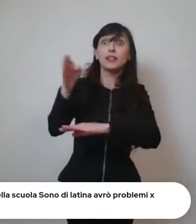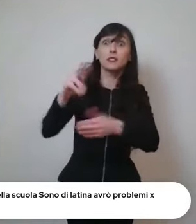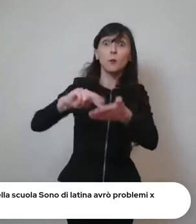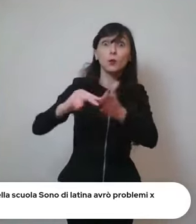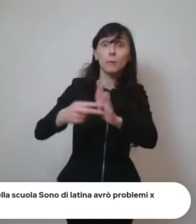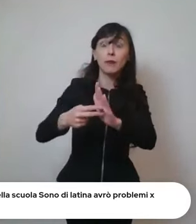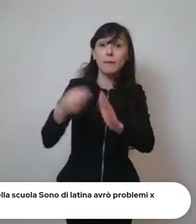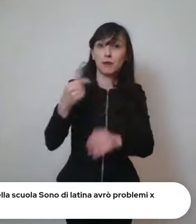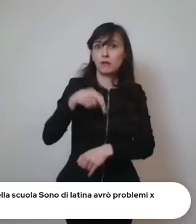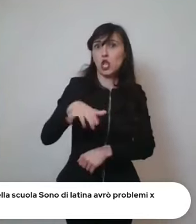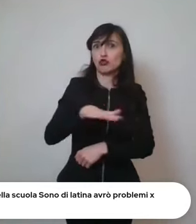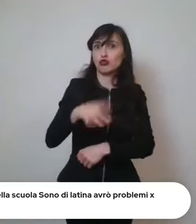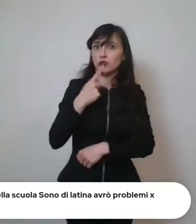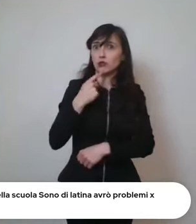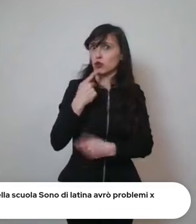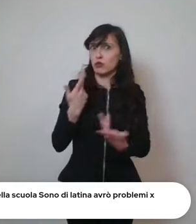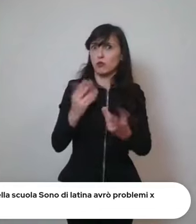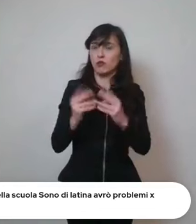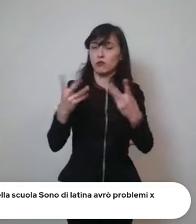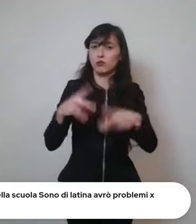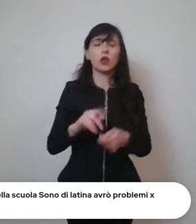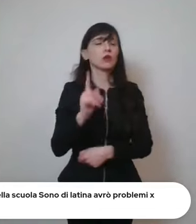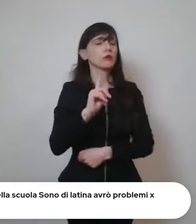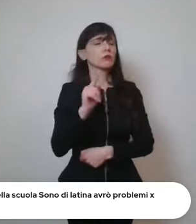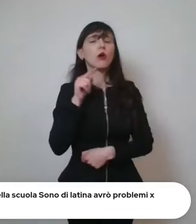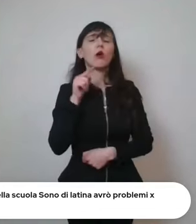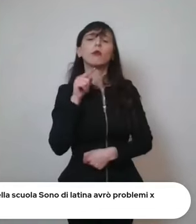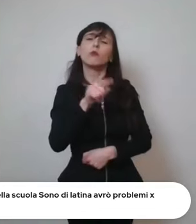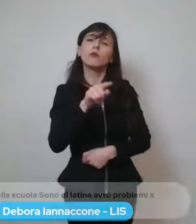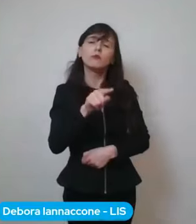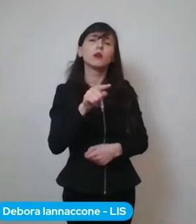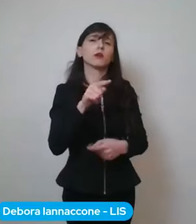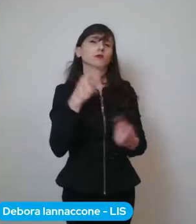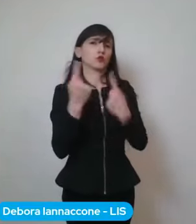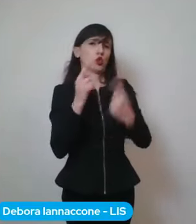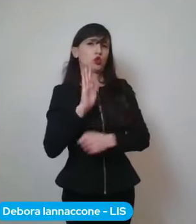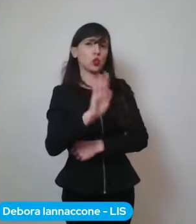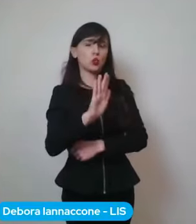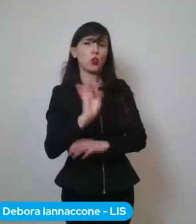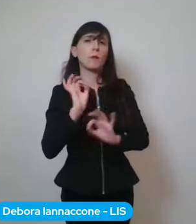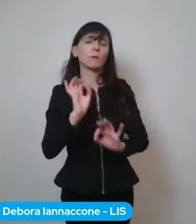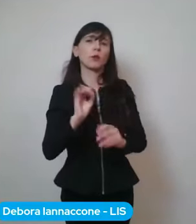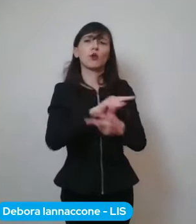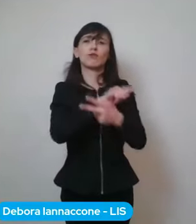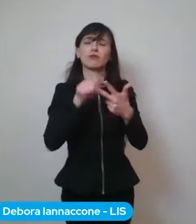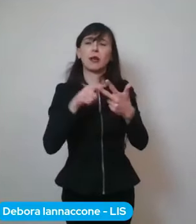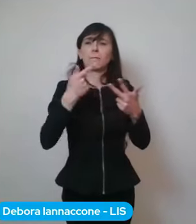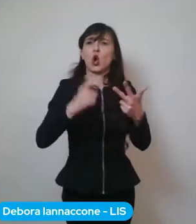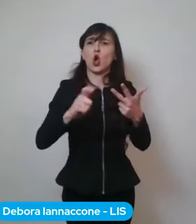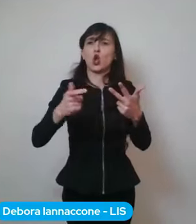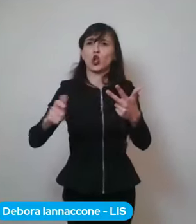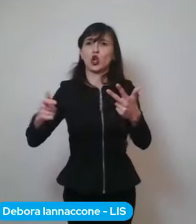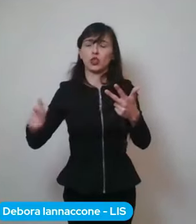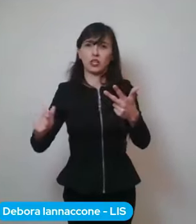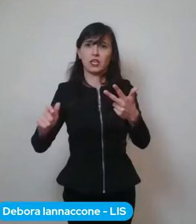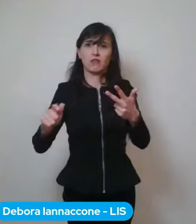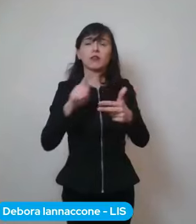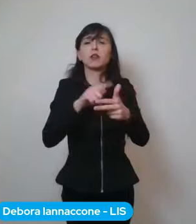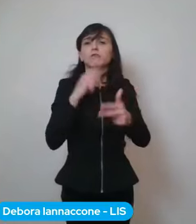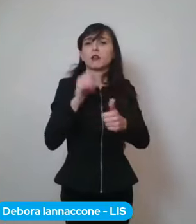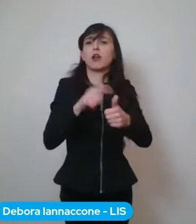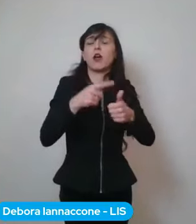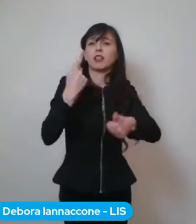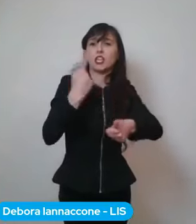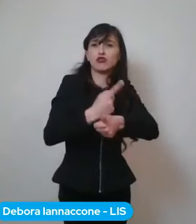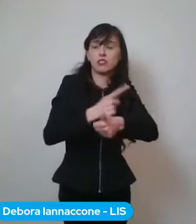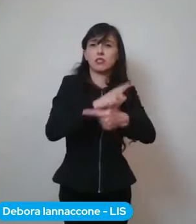tra le tre condizioni che sono stato di necessità eh situazione di lavoro o o o problemi di salute. Quindi